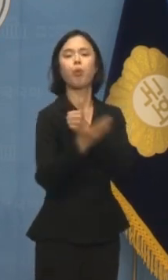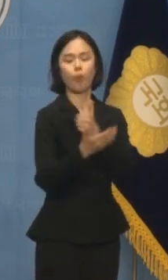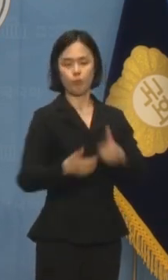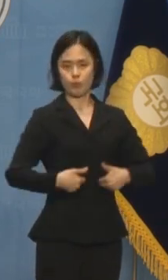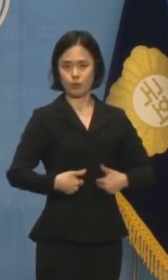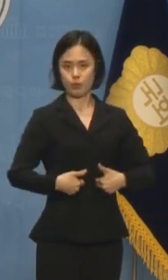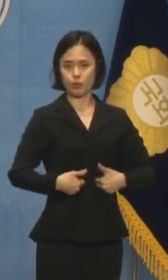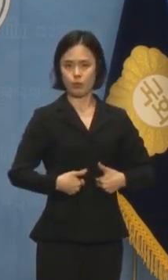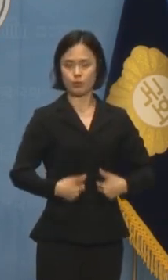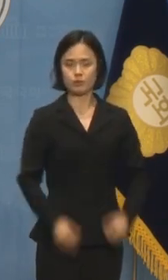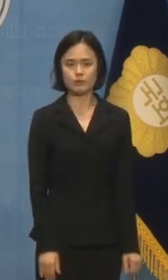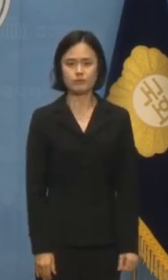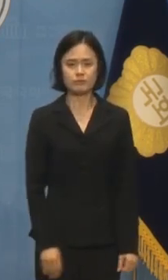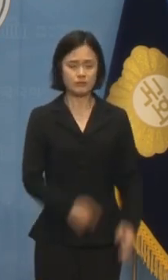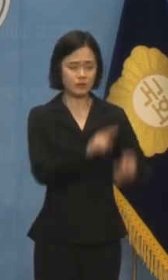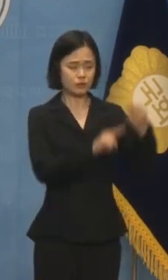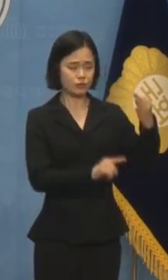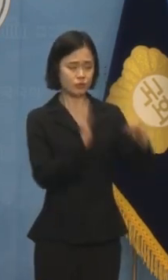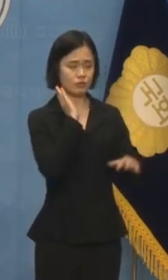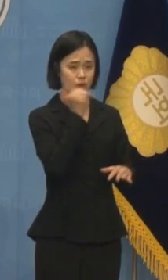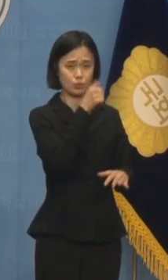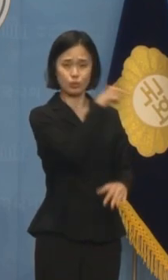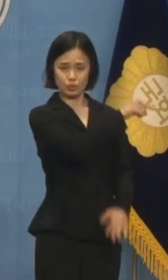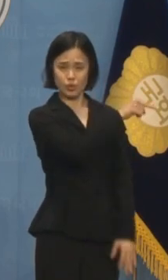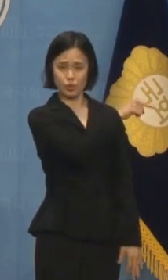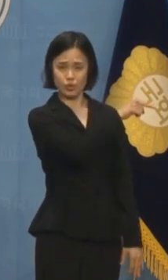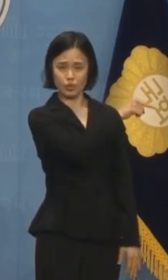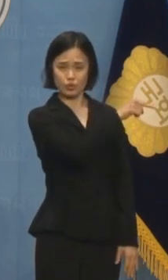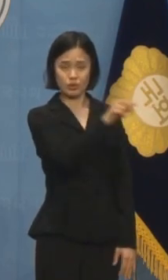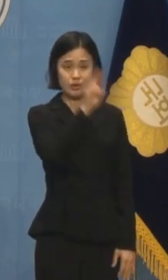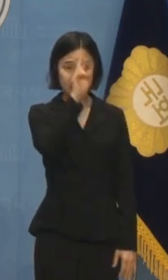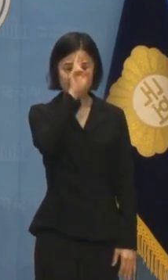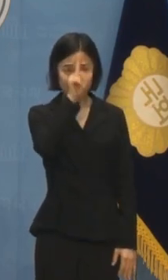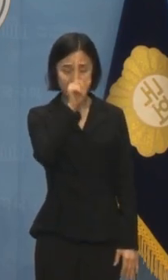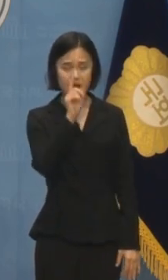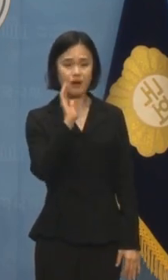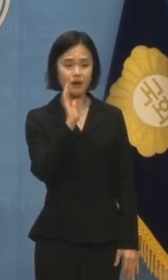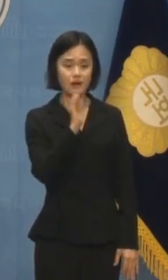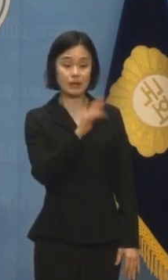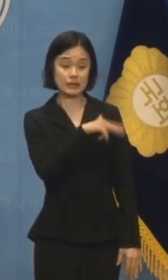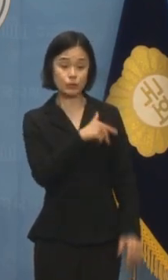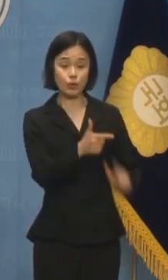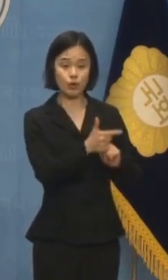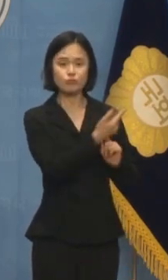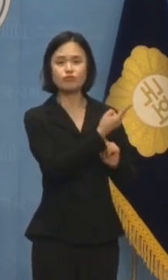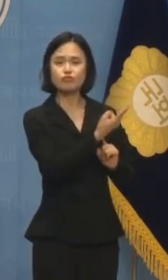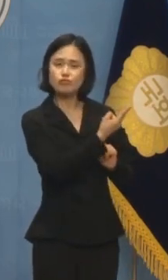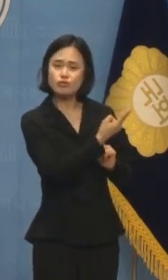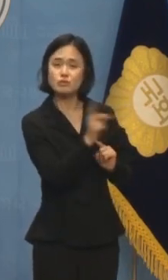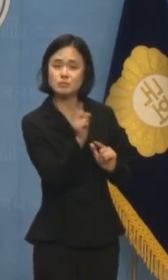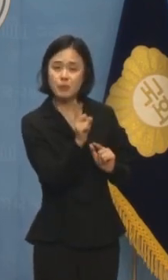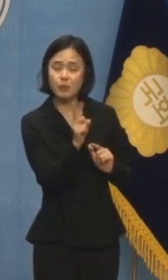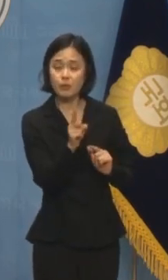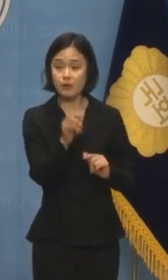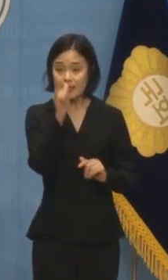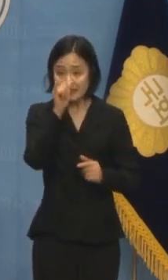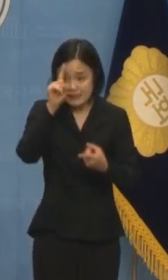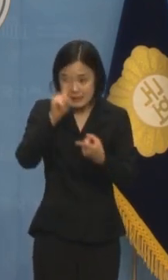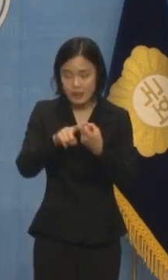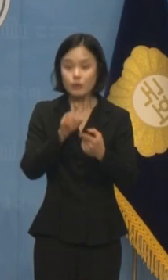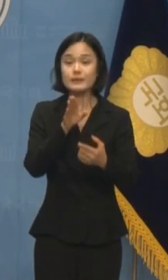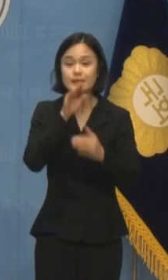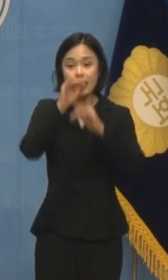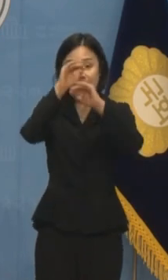듣는 윤석열 대통령처럼 박정훈 의원도 있는 그대로 말해달라는 것이 거짓 증언 강요로